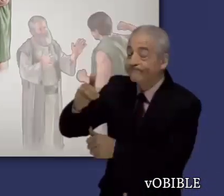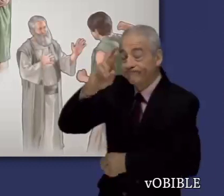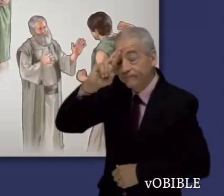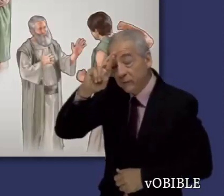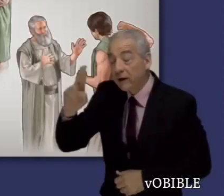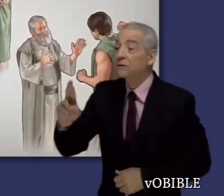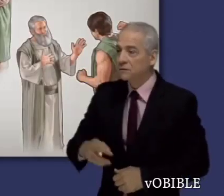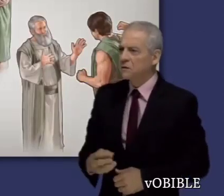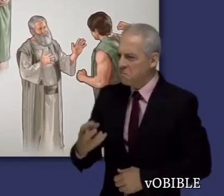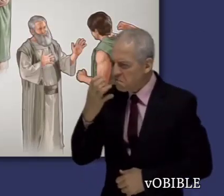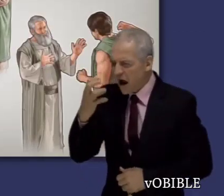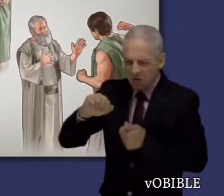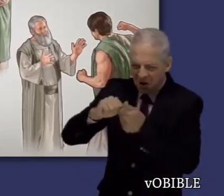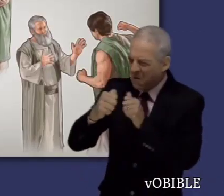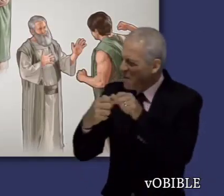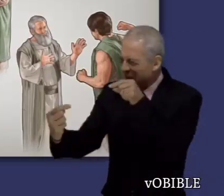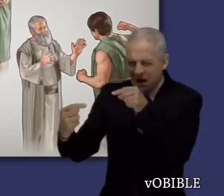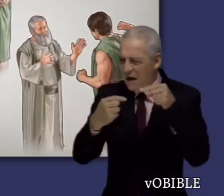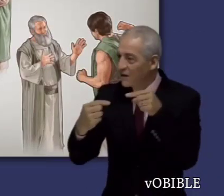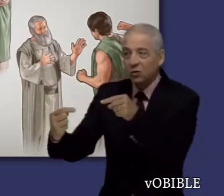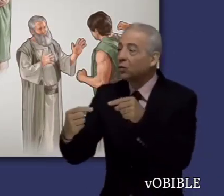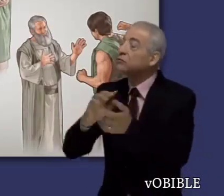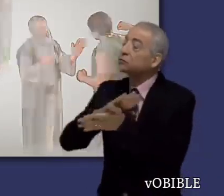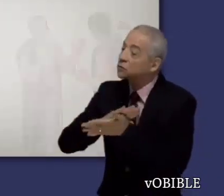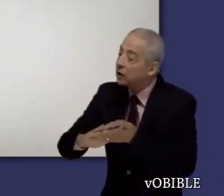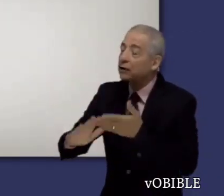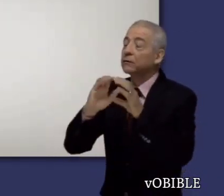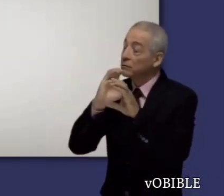no conflictivos y que sean apacibles con todos.